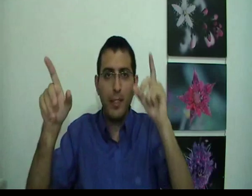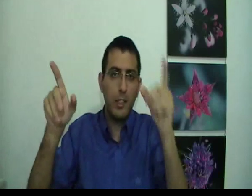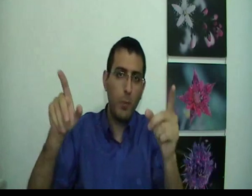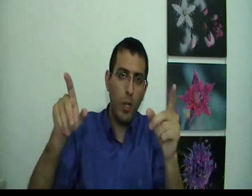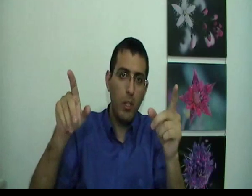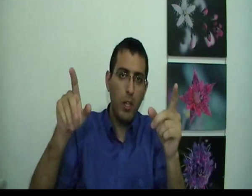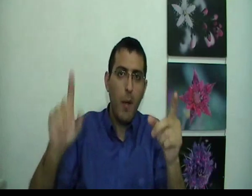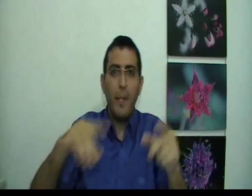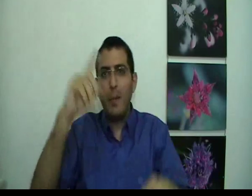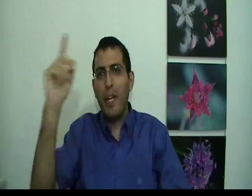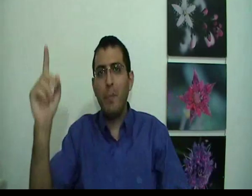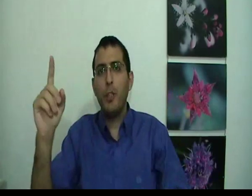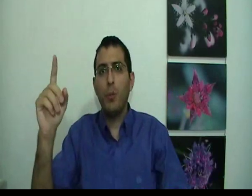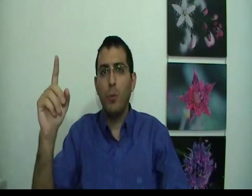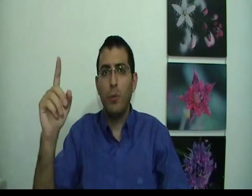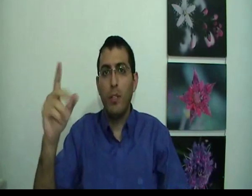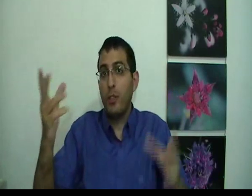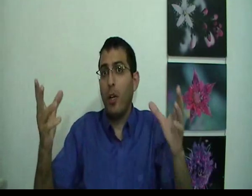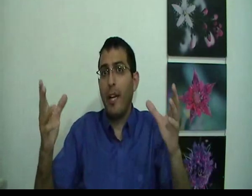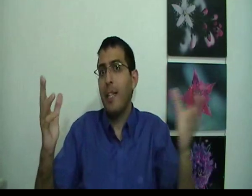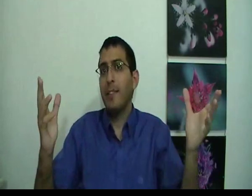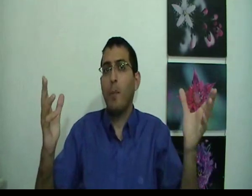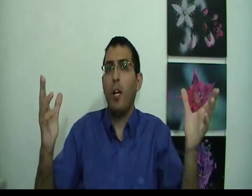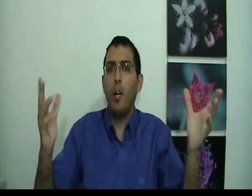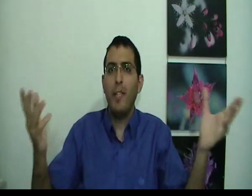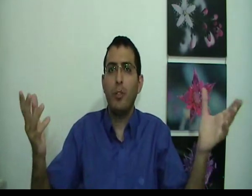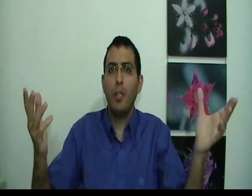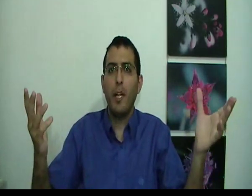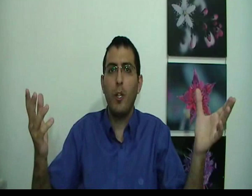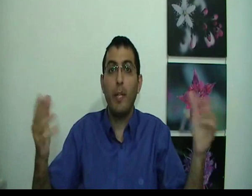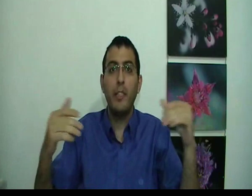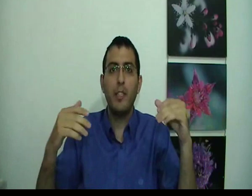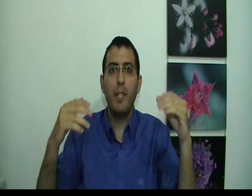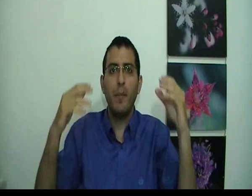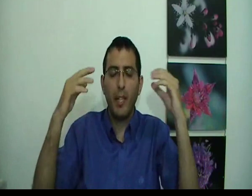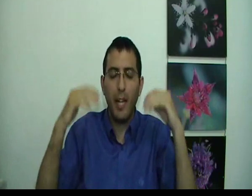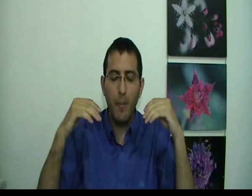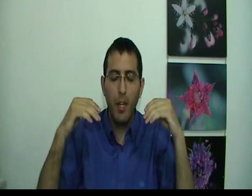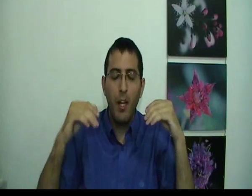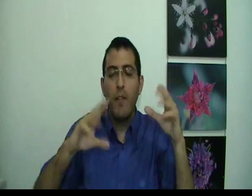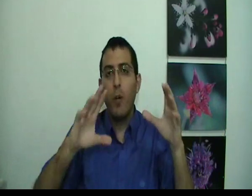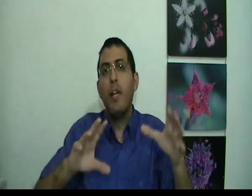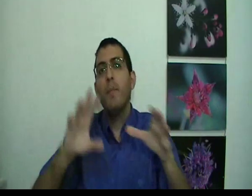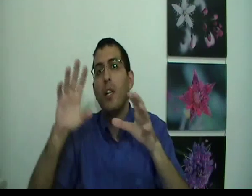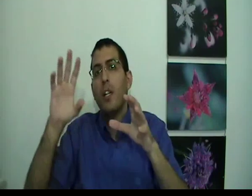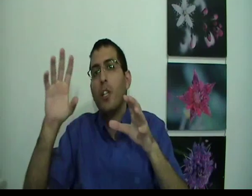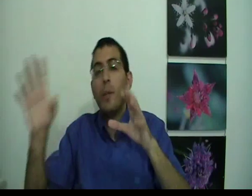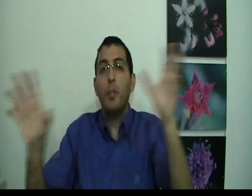עצמו, מדבר עם מישהו לצורך העיניין. זה כמו חלום, מה זה שונה מחלום? נגיד שעכשיו בן אדם נרדם וחולם שמישהו